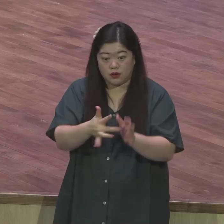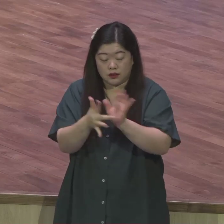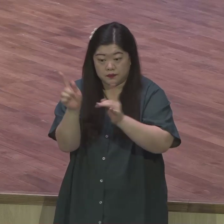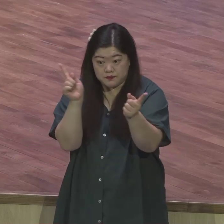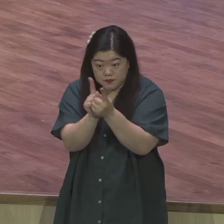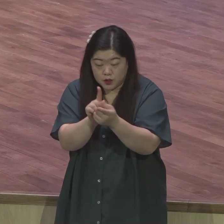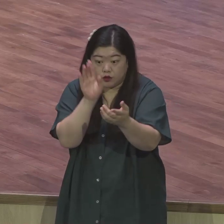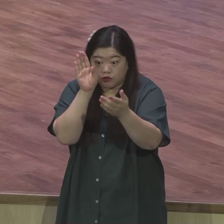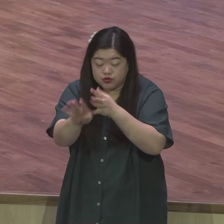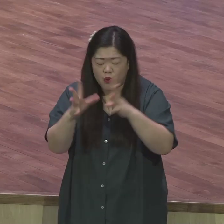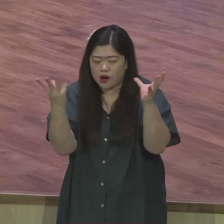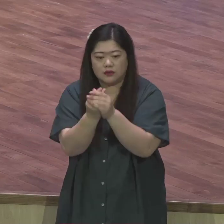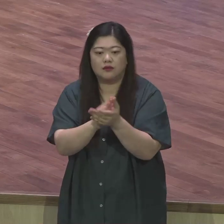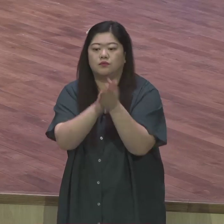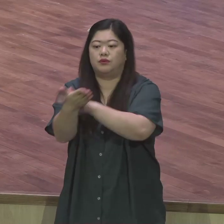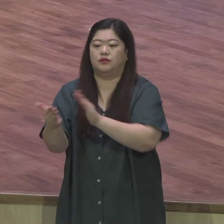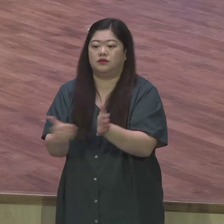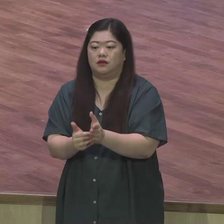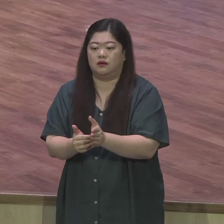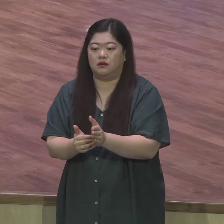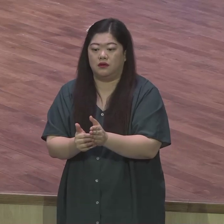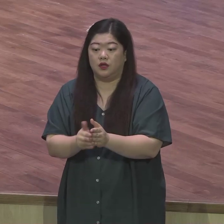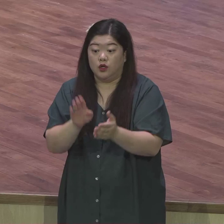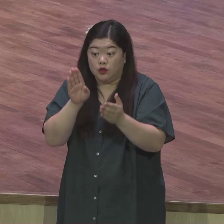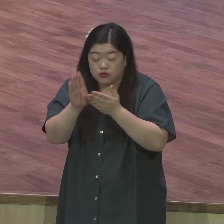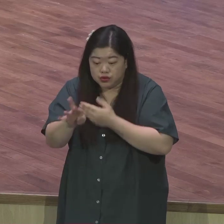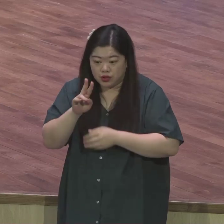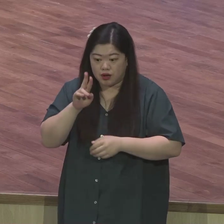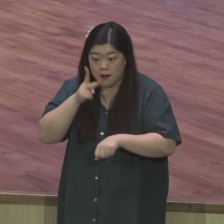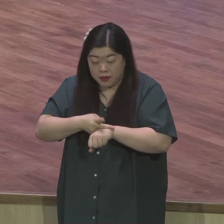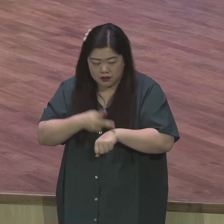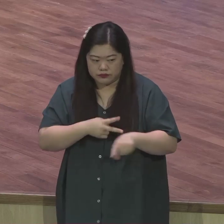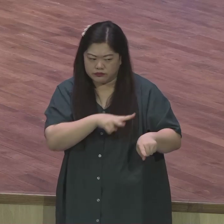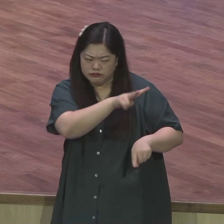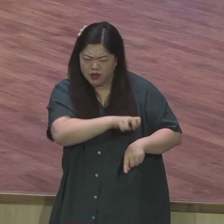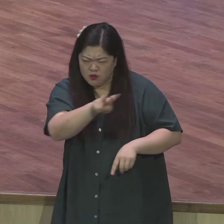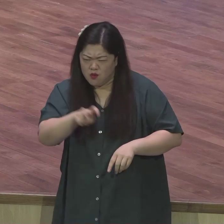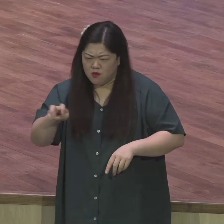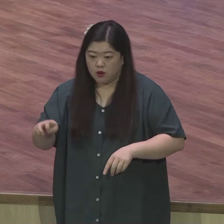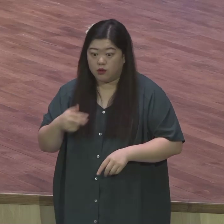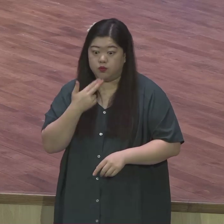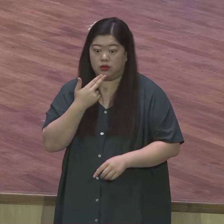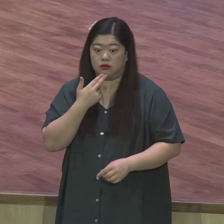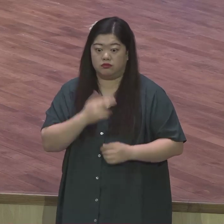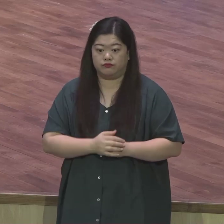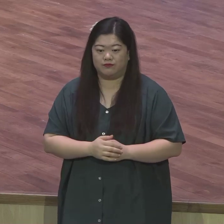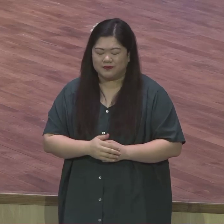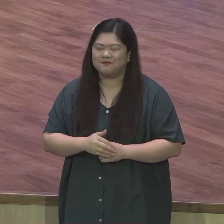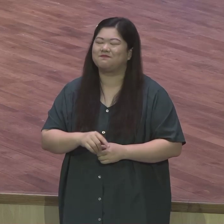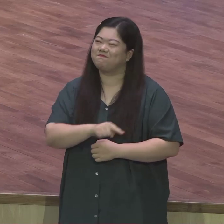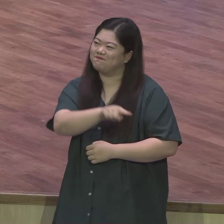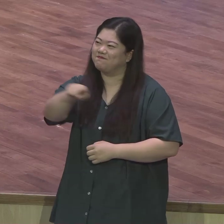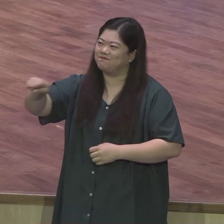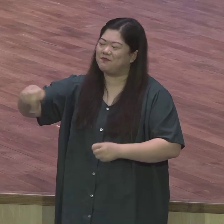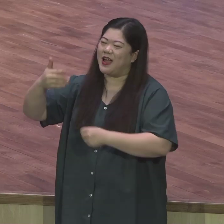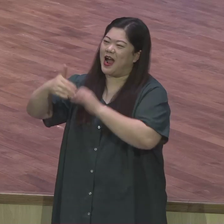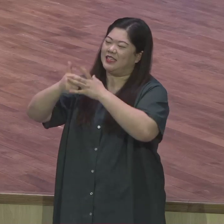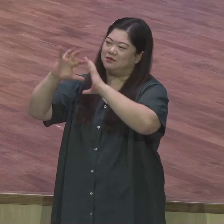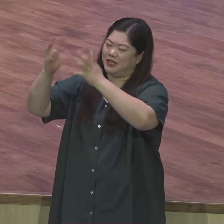어수 맺고 힘들고 하나도 없어요 아멘 그러니까 하나님 나라 누리지 그렇죠 하나님 나라 그래서 누리고 하나님